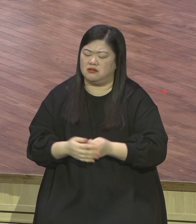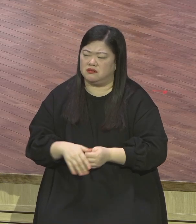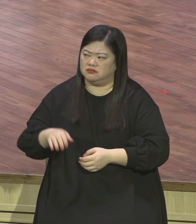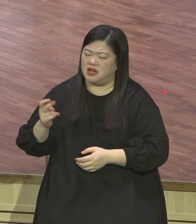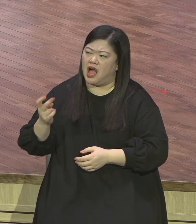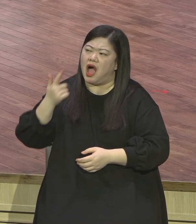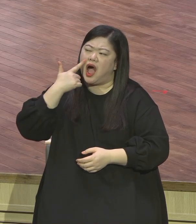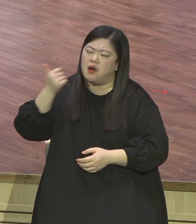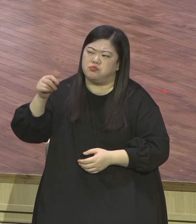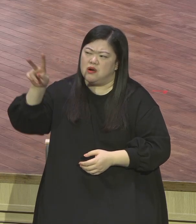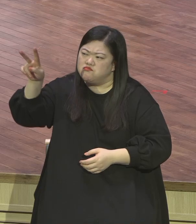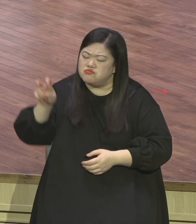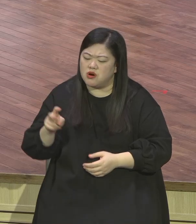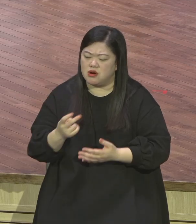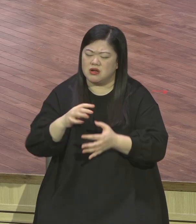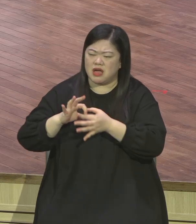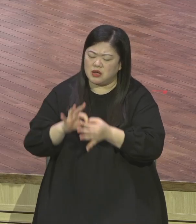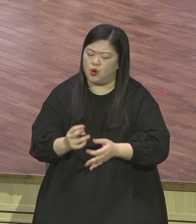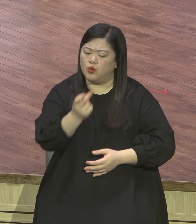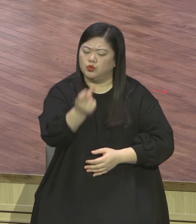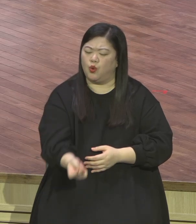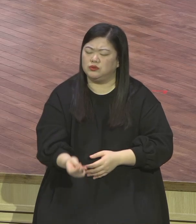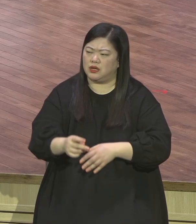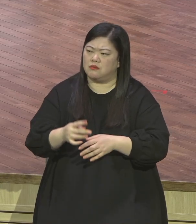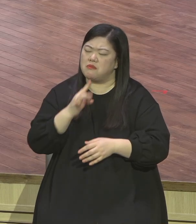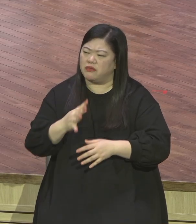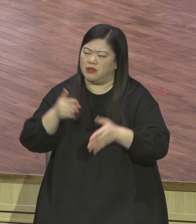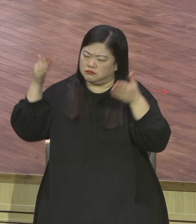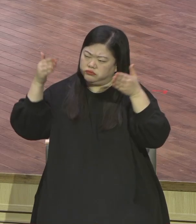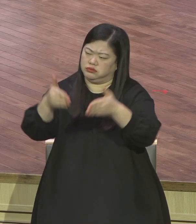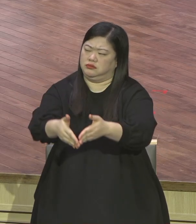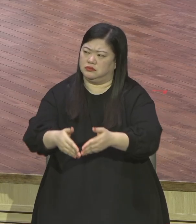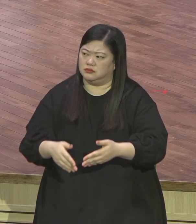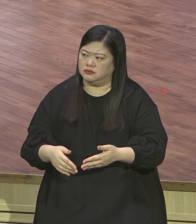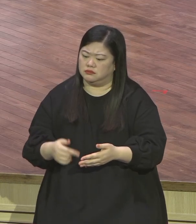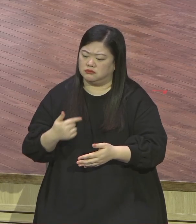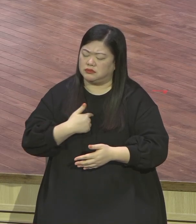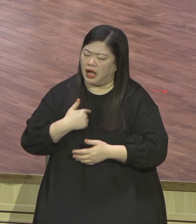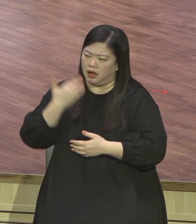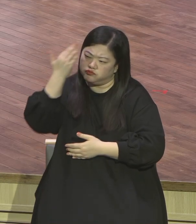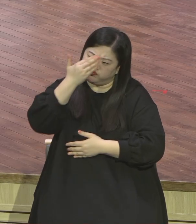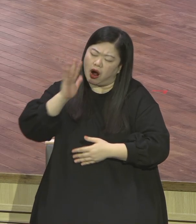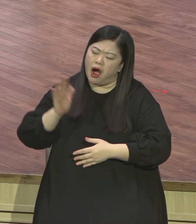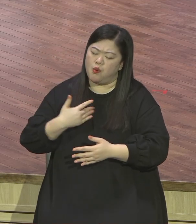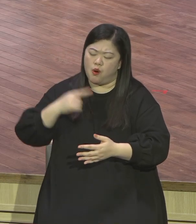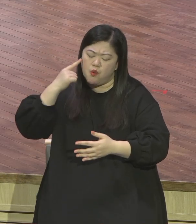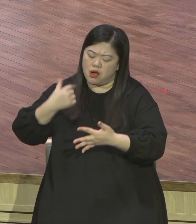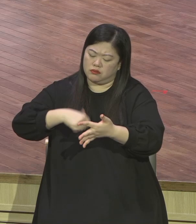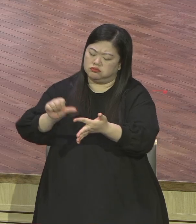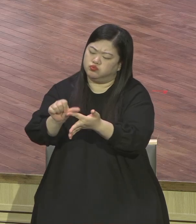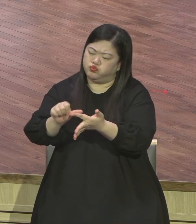여기 다 주워놨는데 진수 성찬을 영적으로 차려놨는데 다 가질 수 있는데